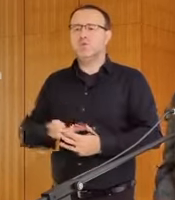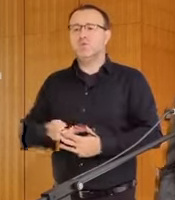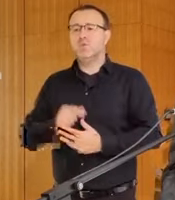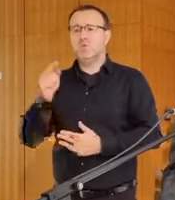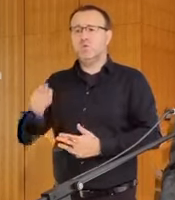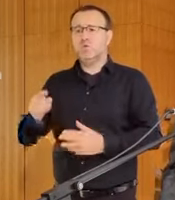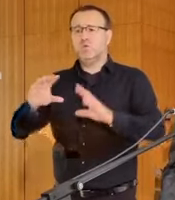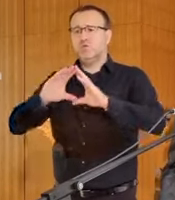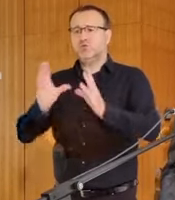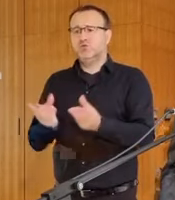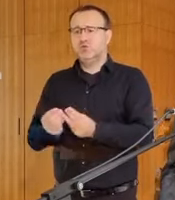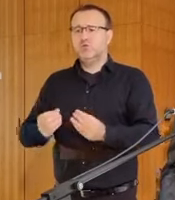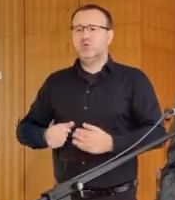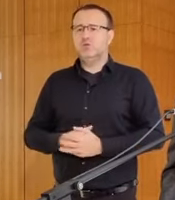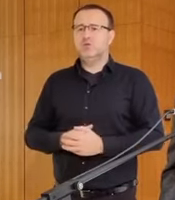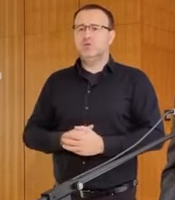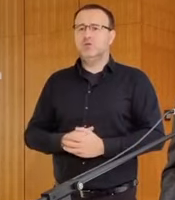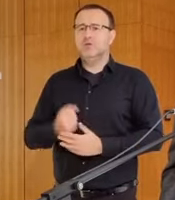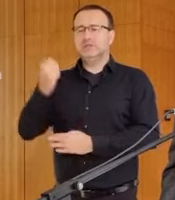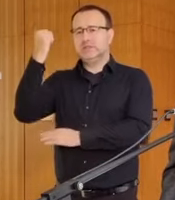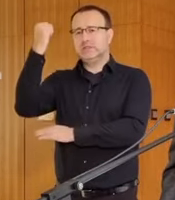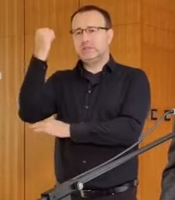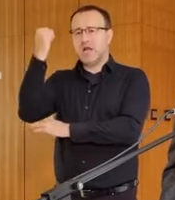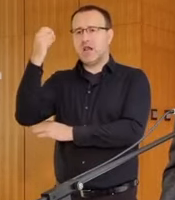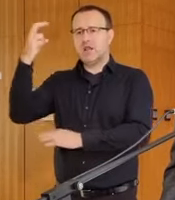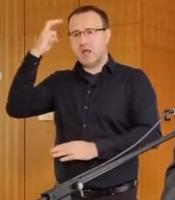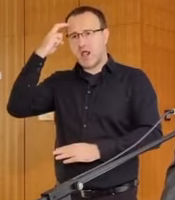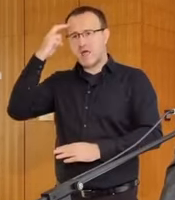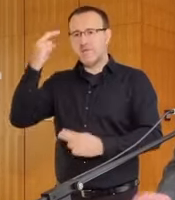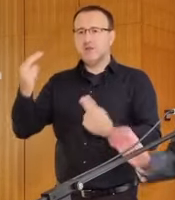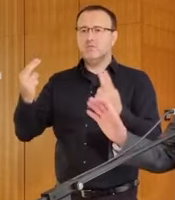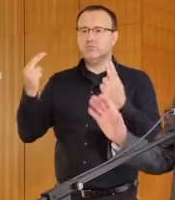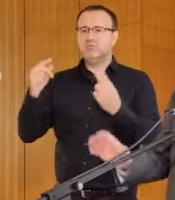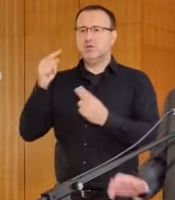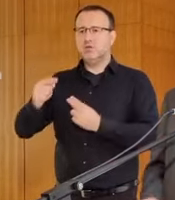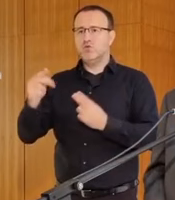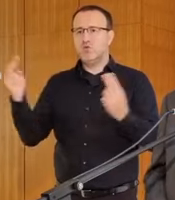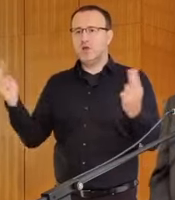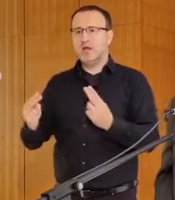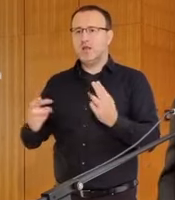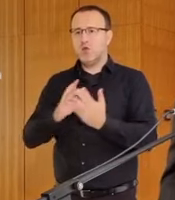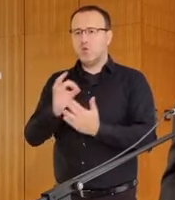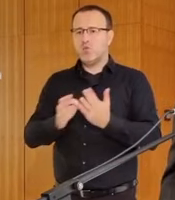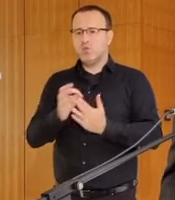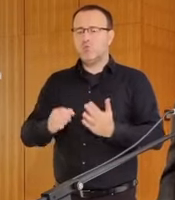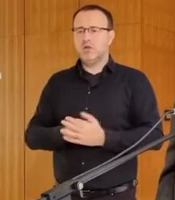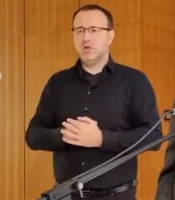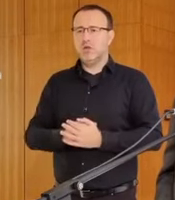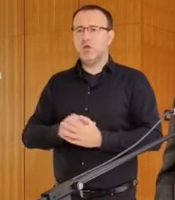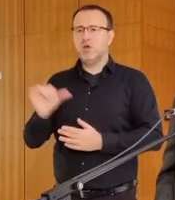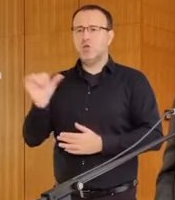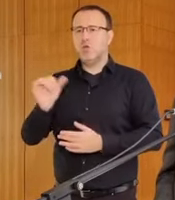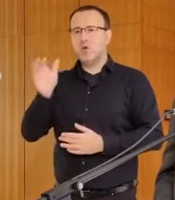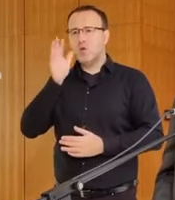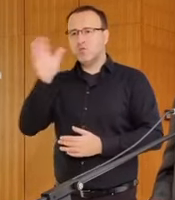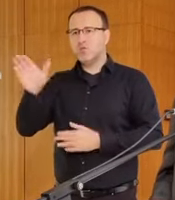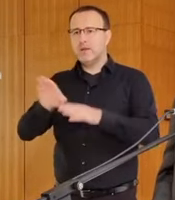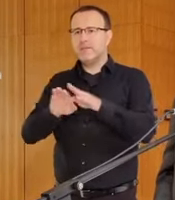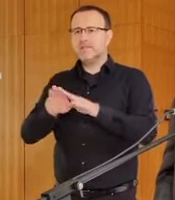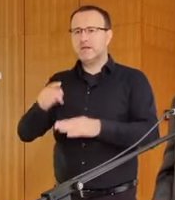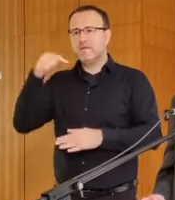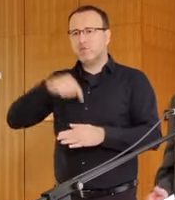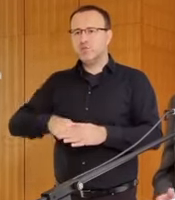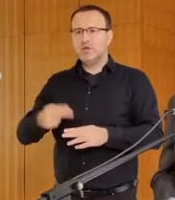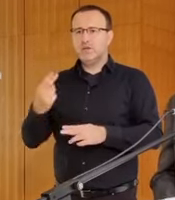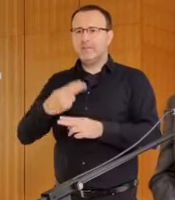je tou základnou hlavnou prioritou tohoto krátkeho obdobia, ktorú bude ministerstvo vnútra